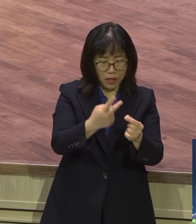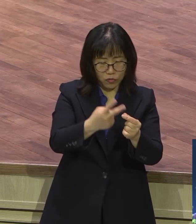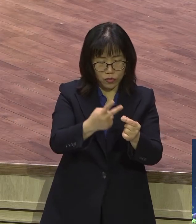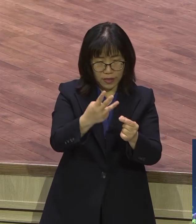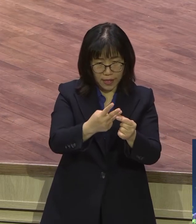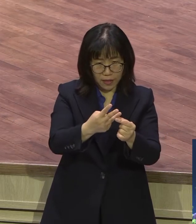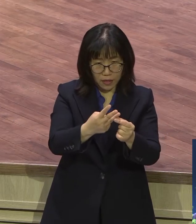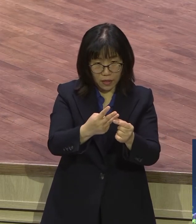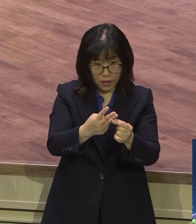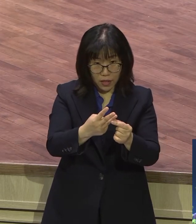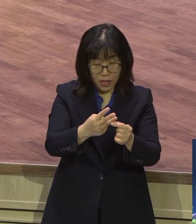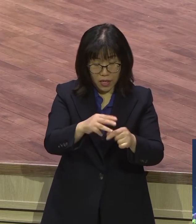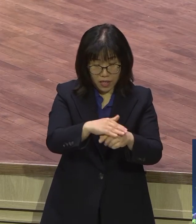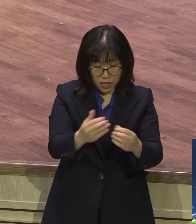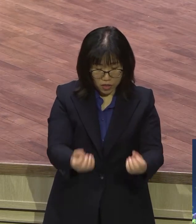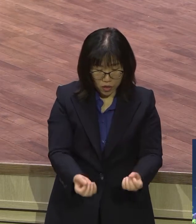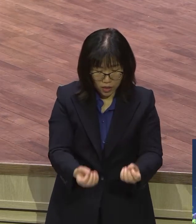그렇게 말씀하신 거예요